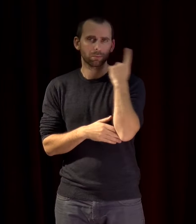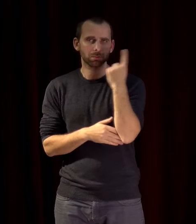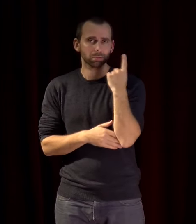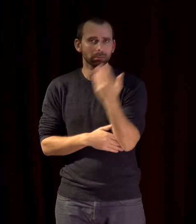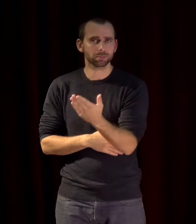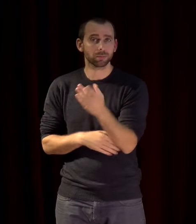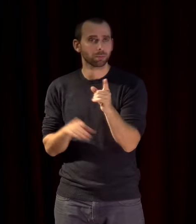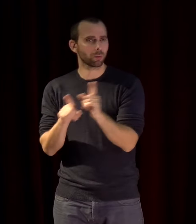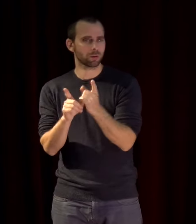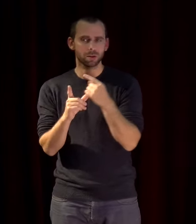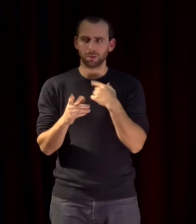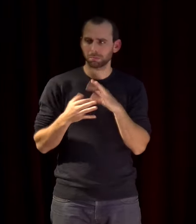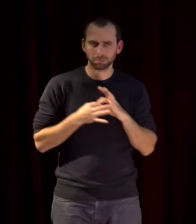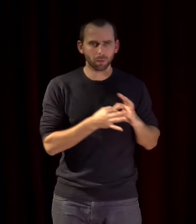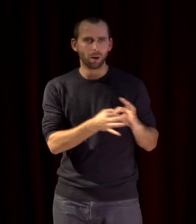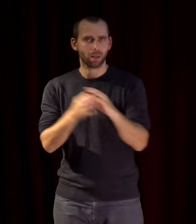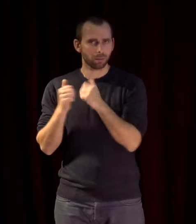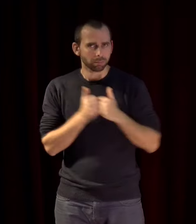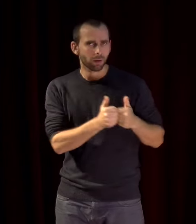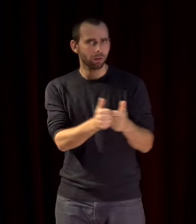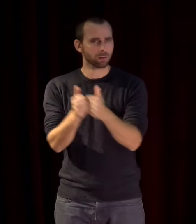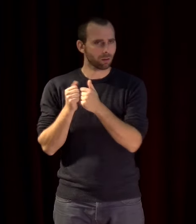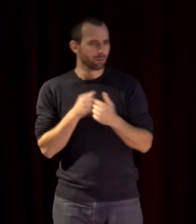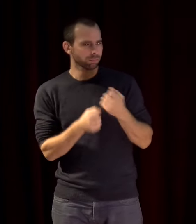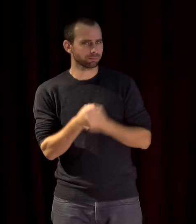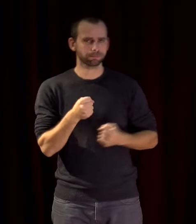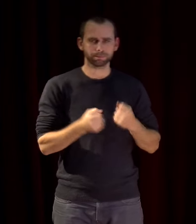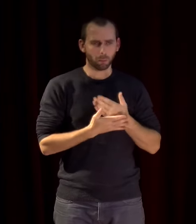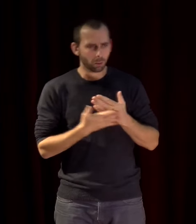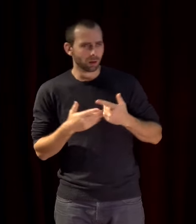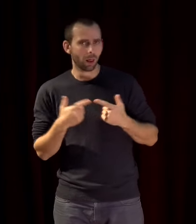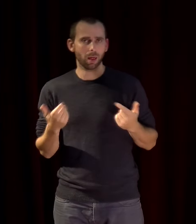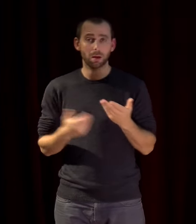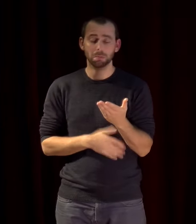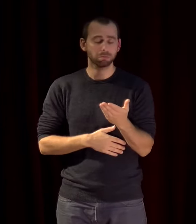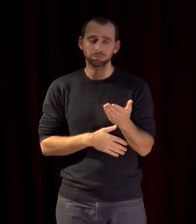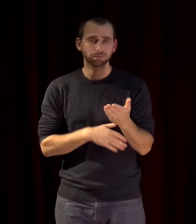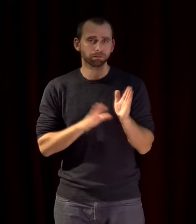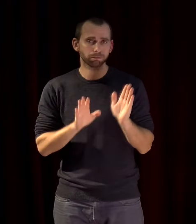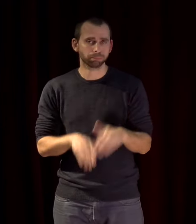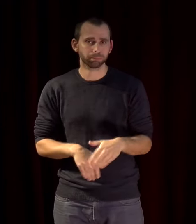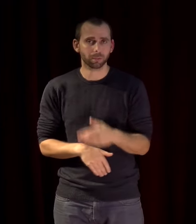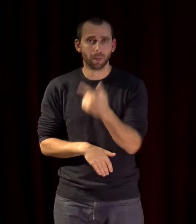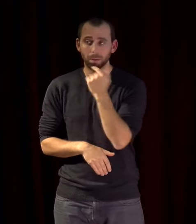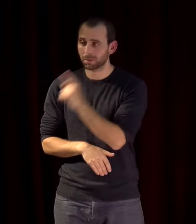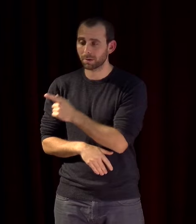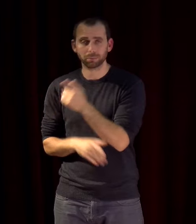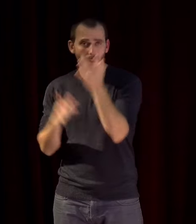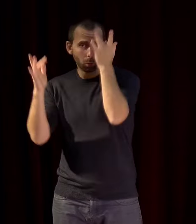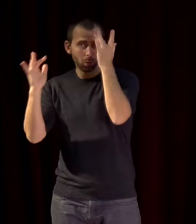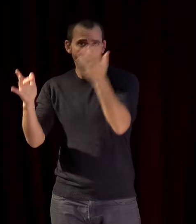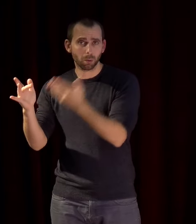ambition collective ce qui a durablement relégué la culture à la place du parent pauvre des relations